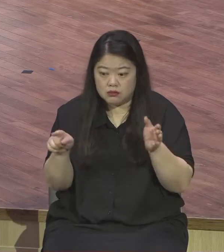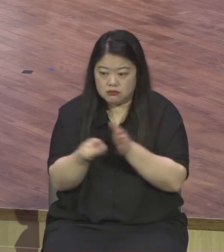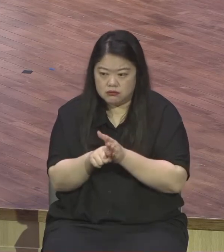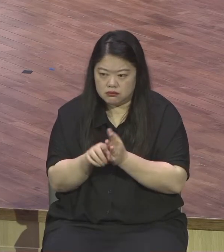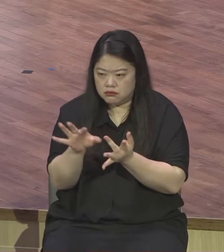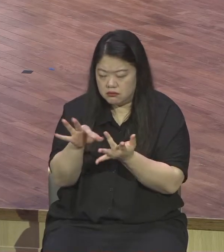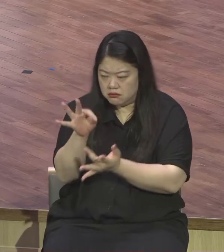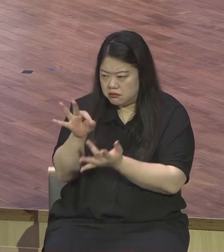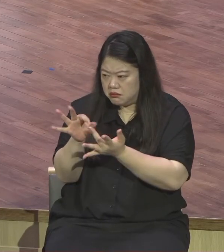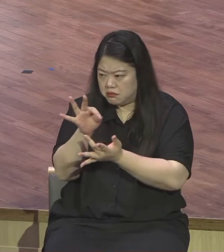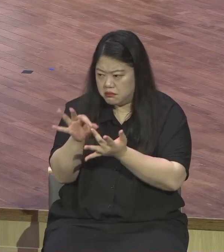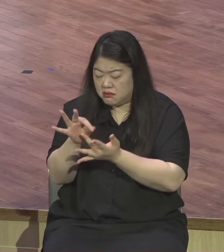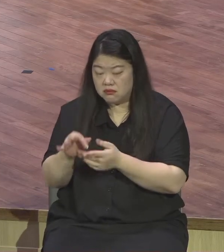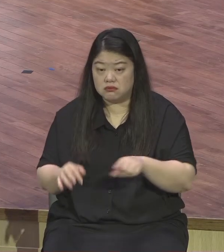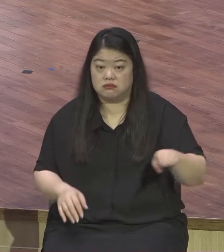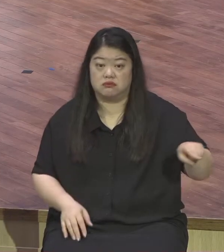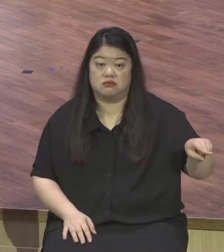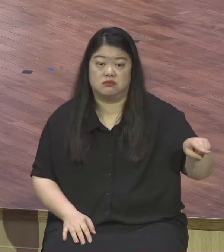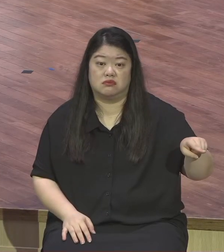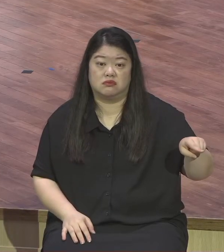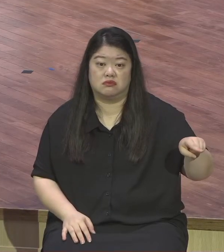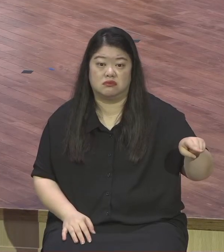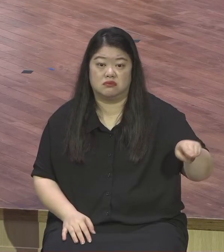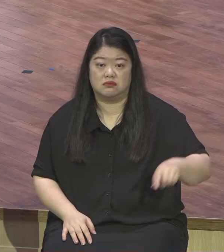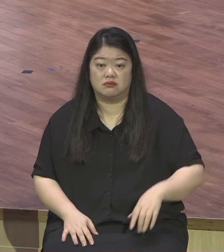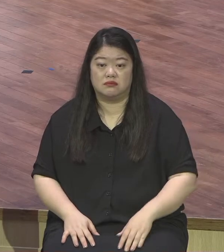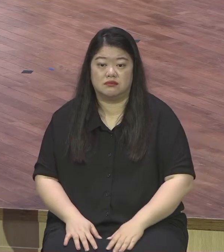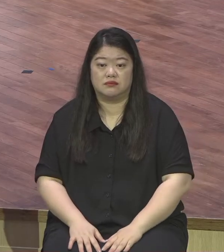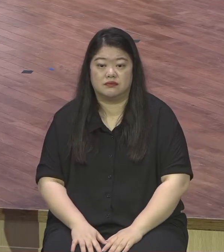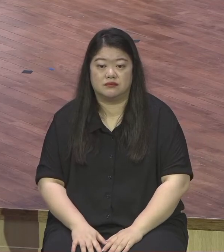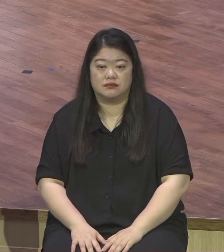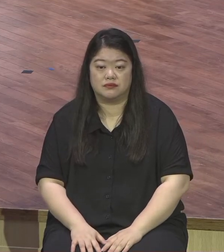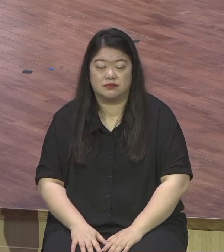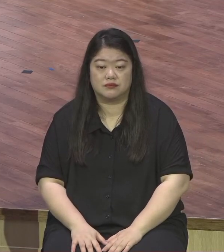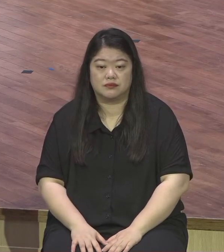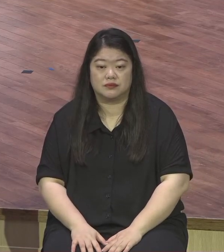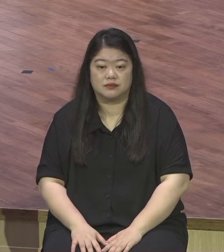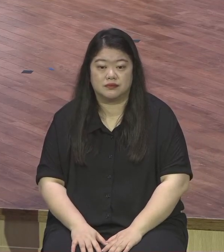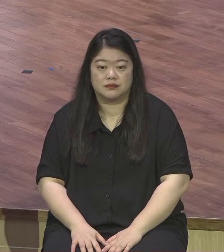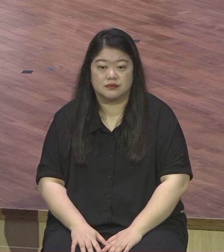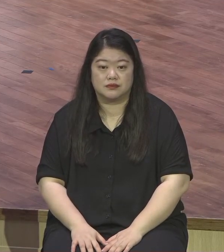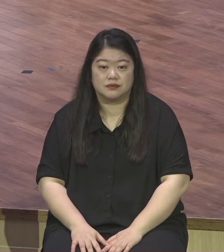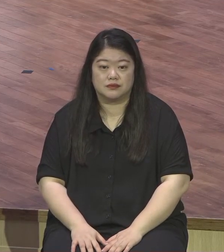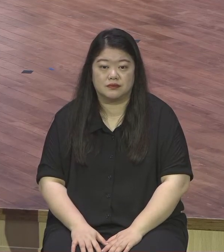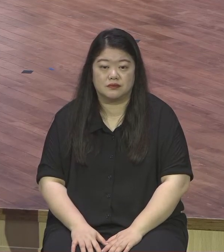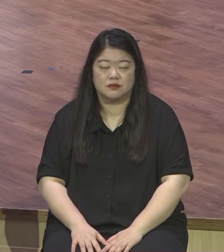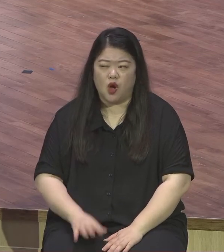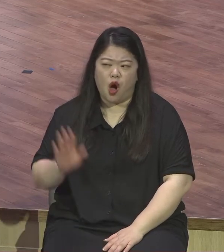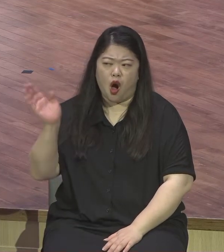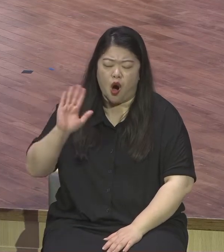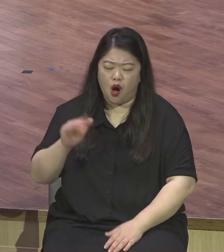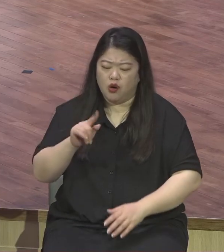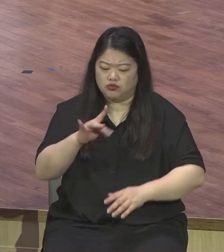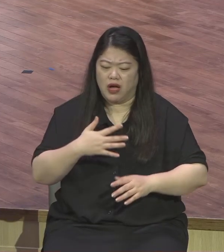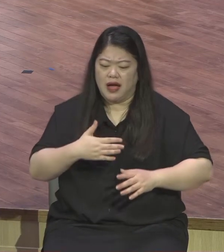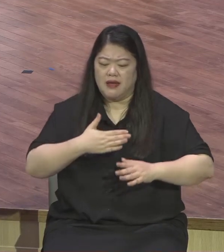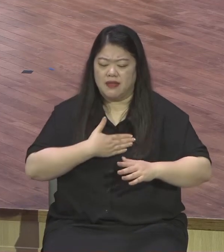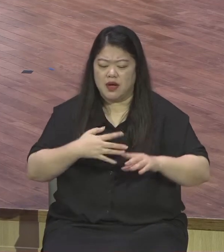핑계를 대죠 아이들 교육에 더 교육 중장을 랩 넣는다 교육이에요 영적 교육이라고